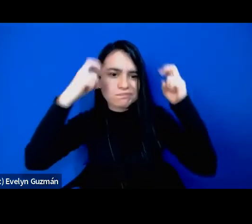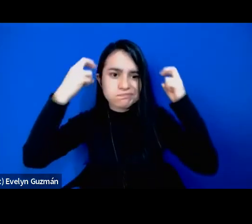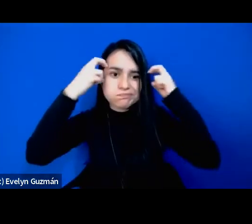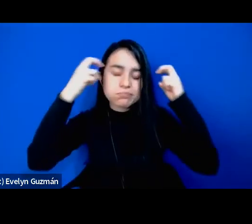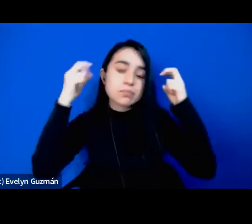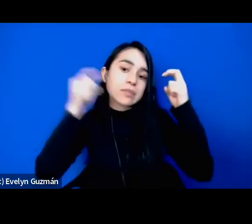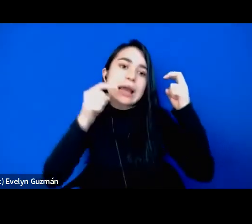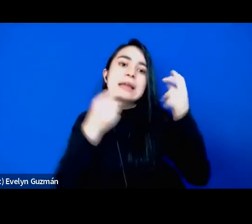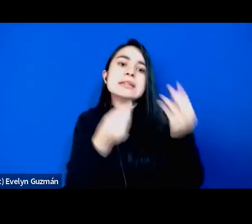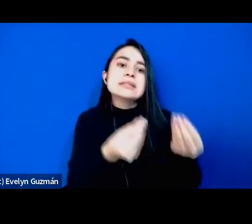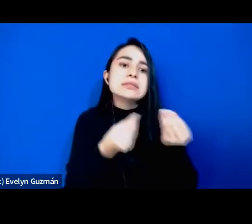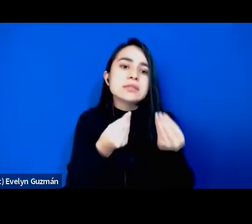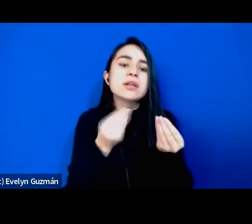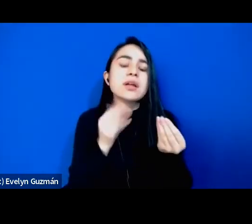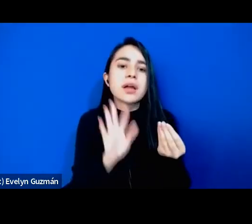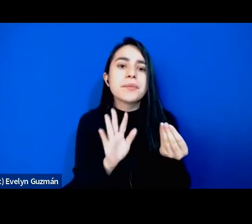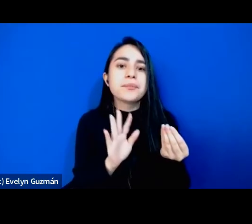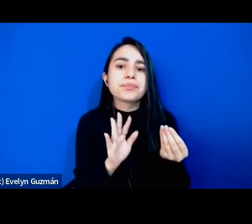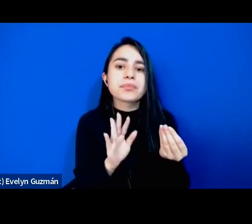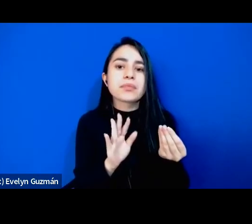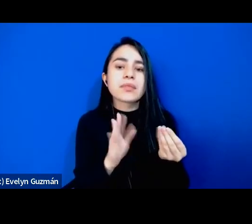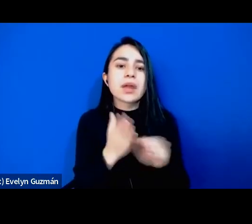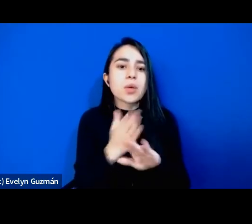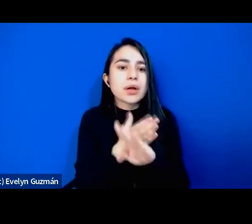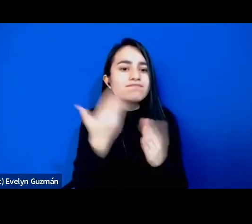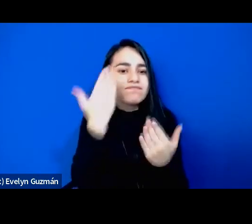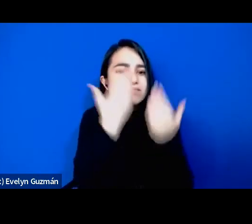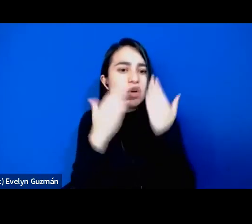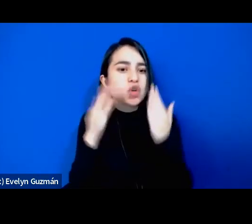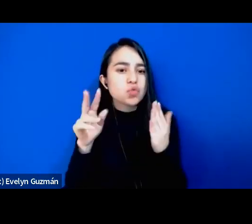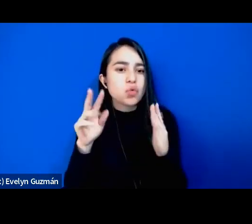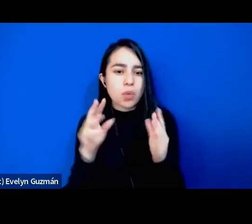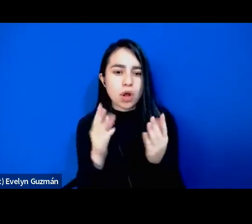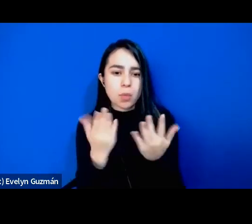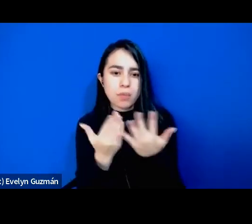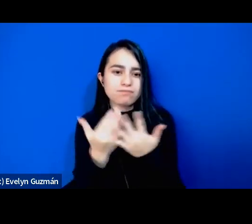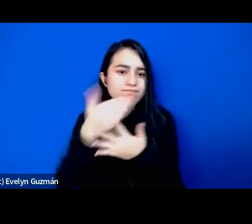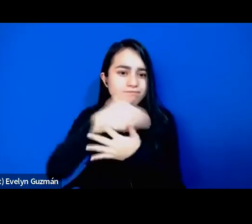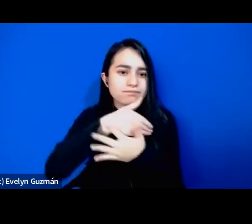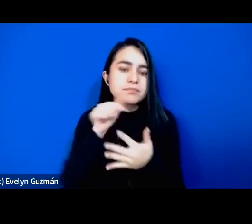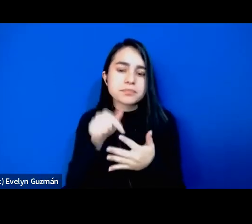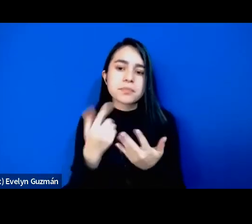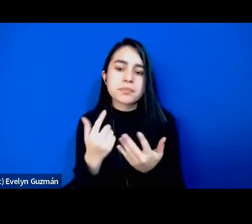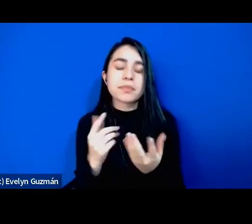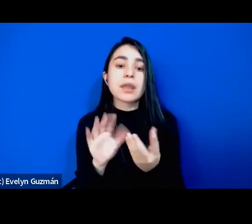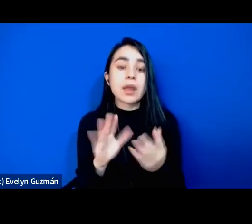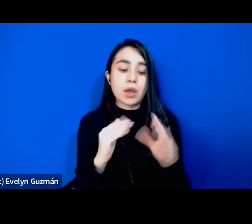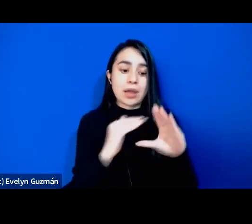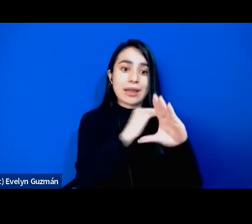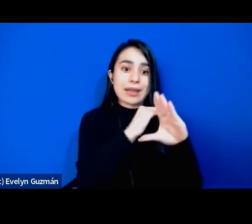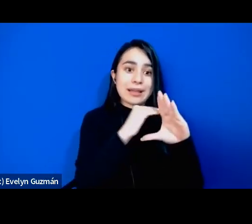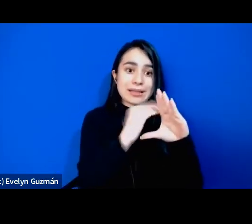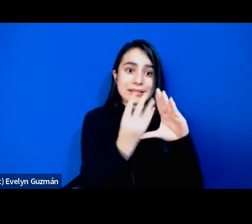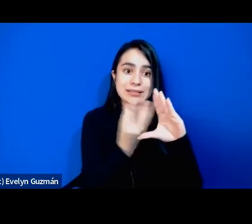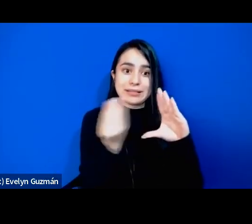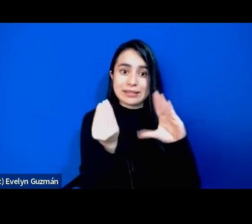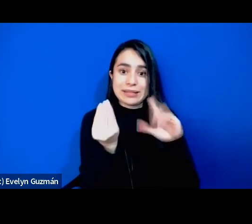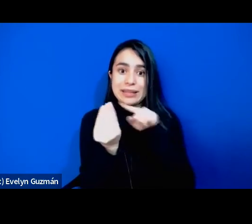nos brinda este análisis interseccional la formación de la clase media negra